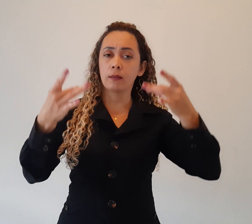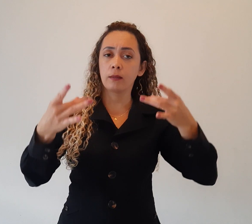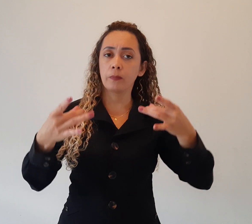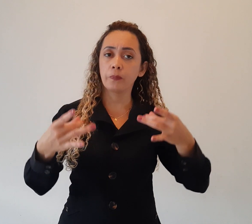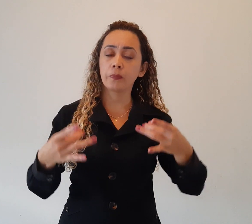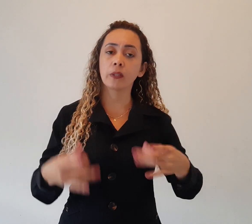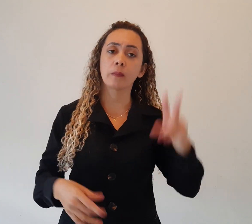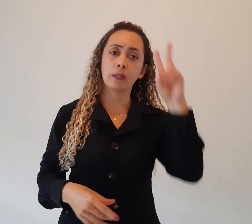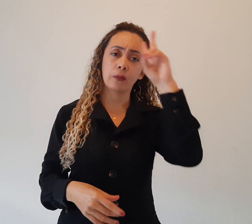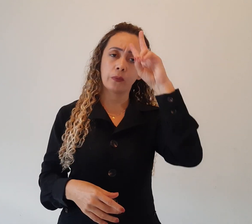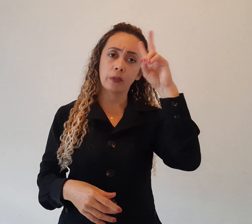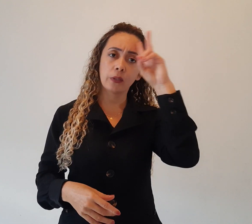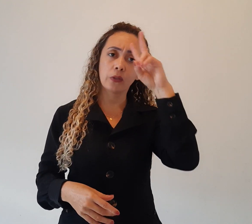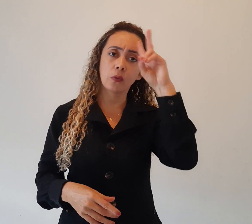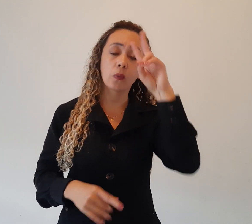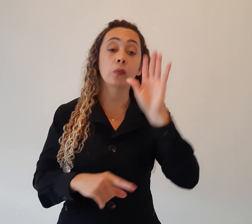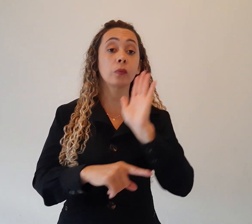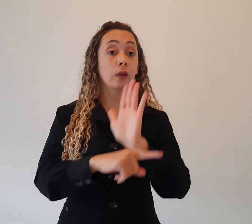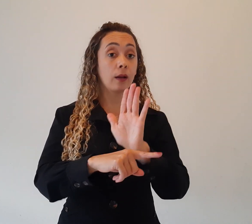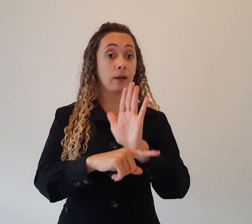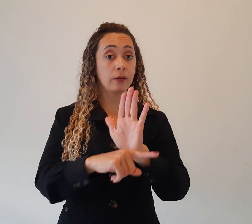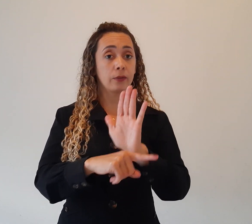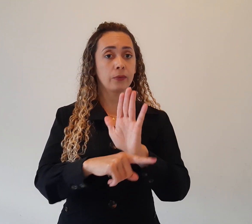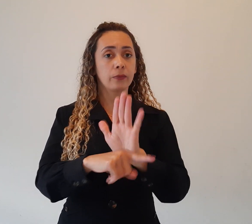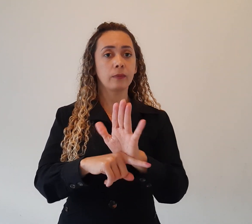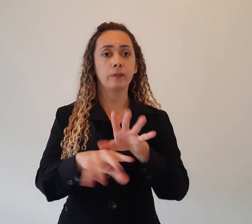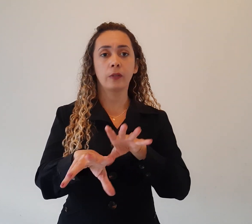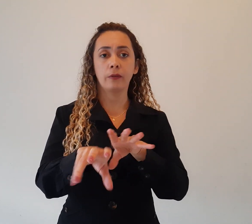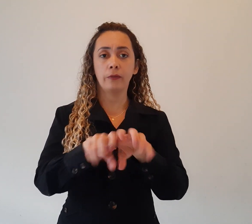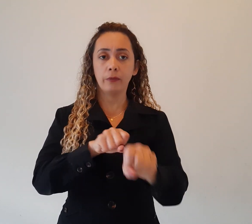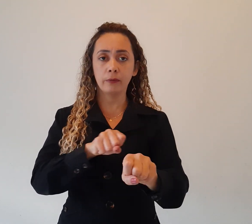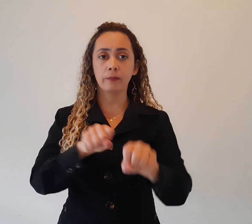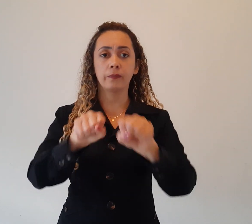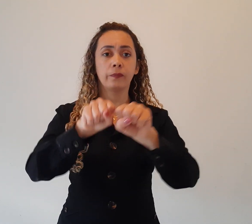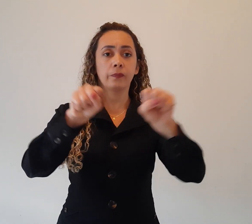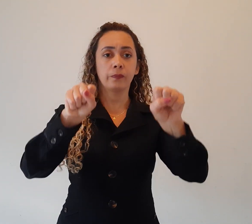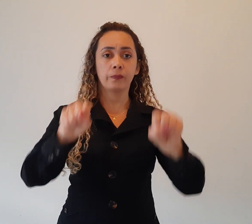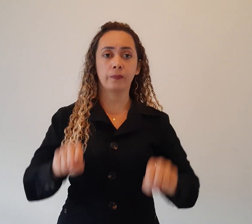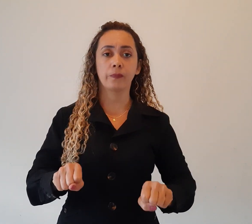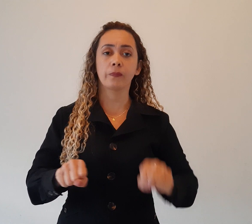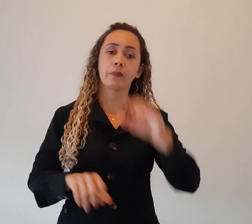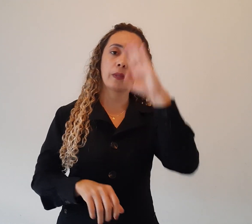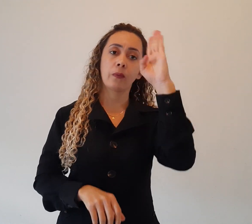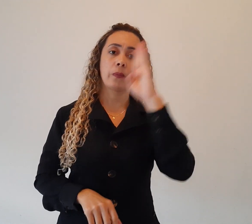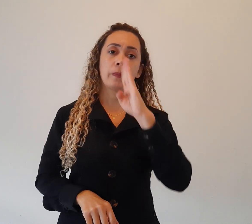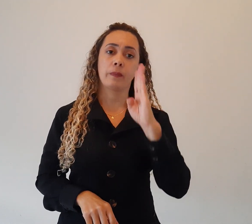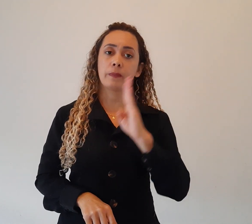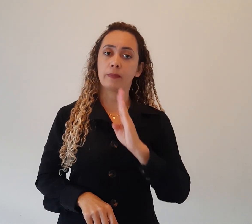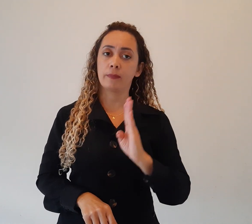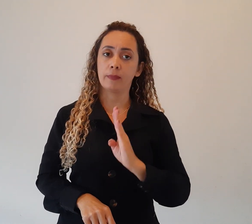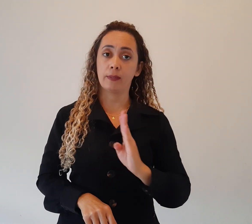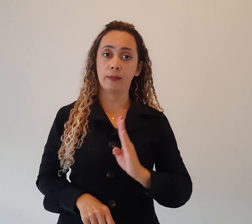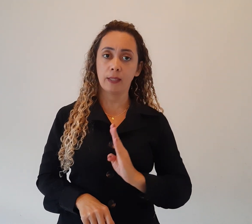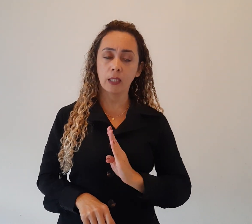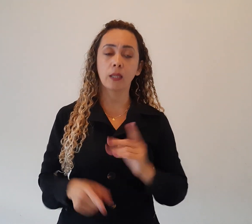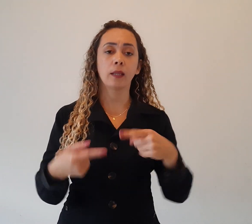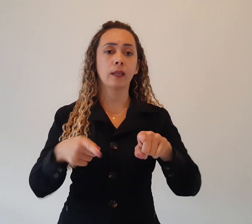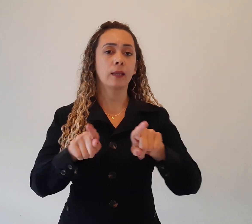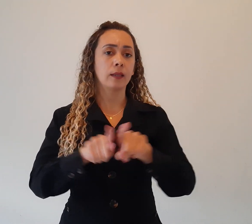que contribuíram para a formação do sistema educacional brasileiro. Também temos como